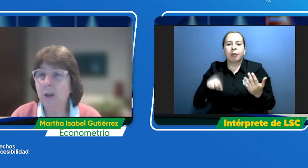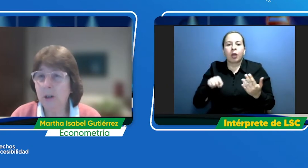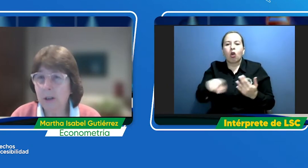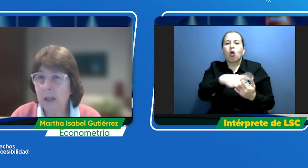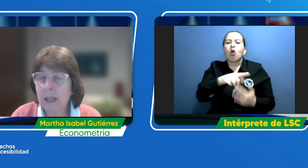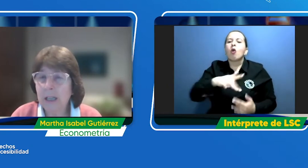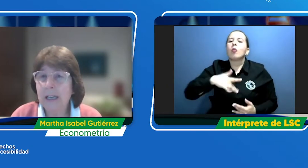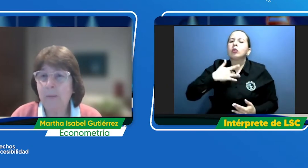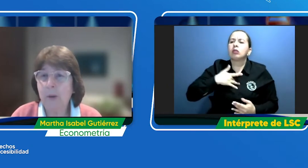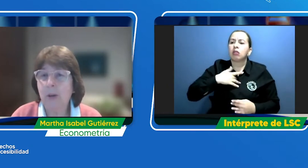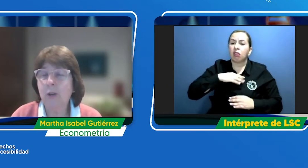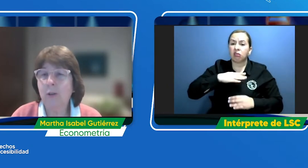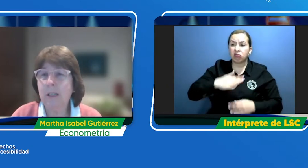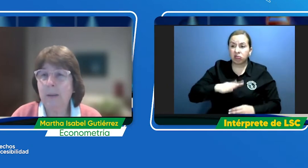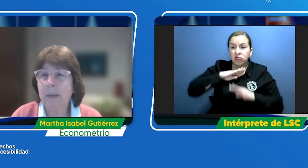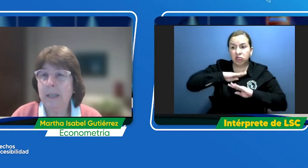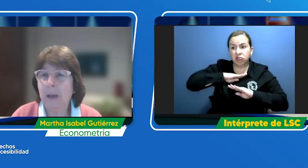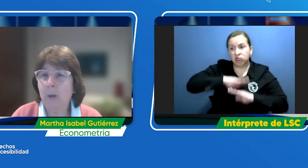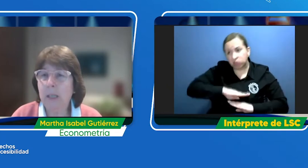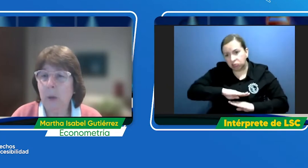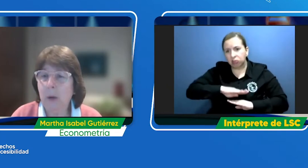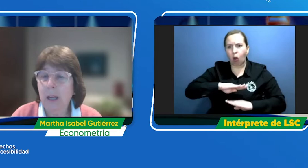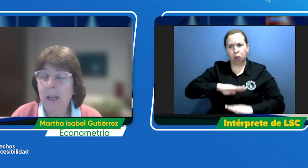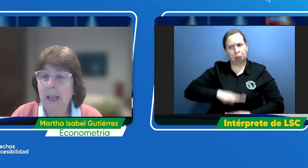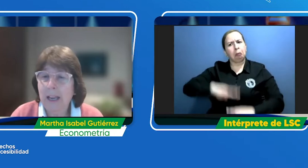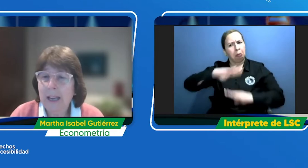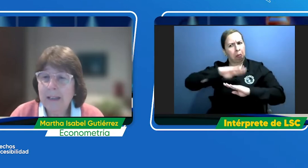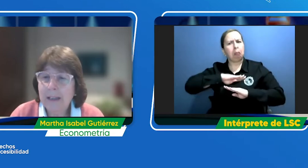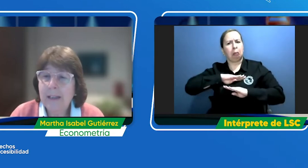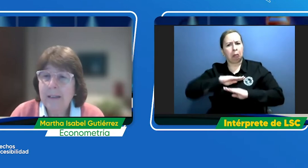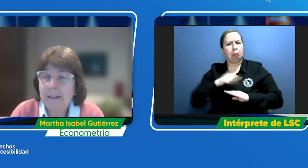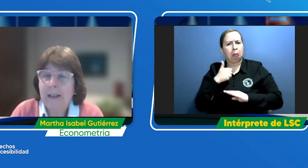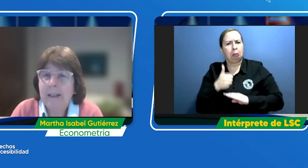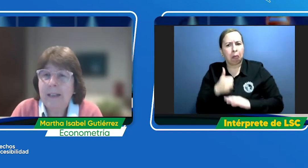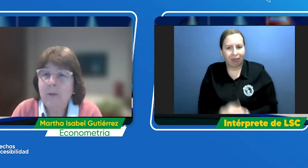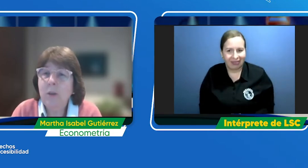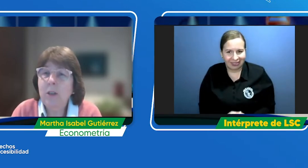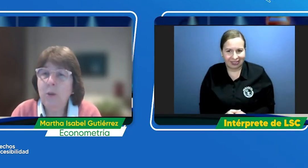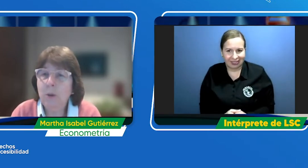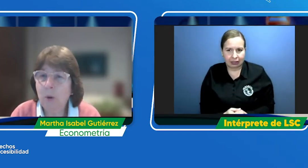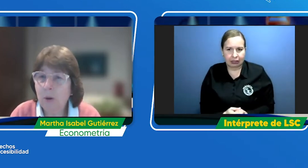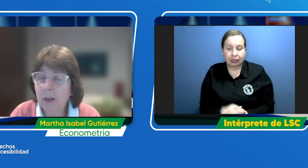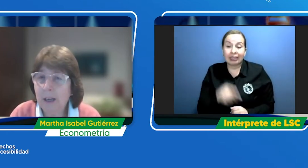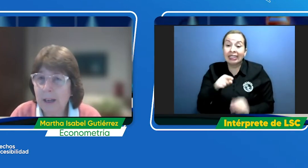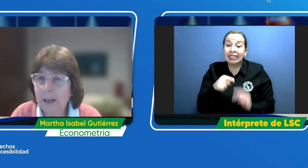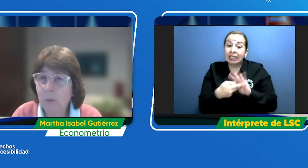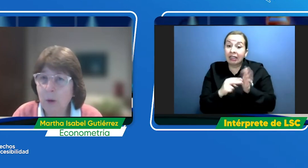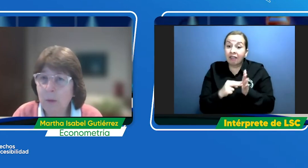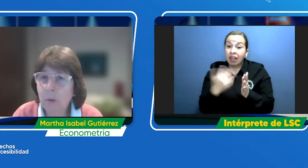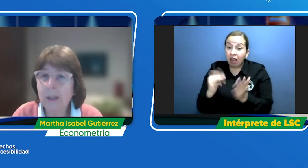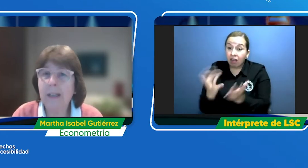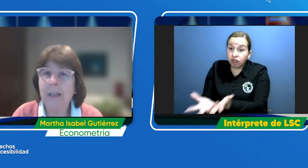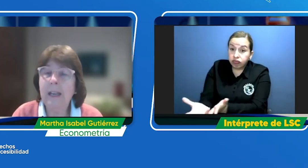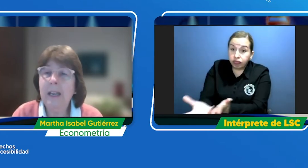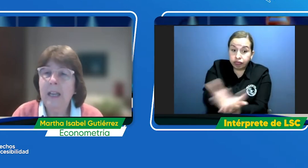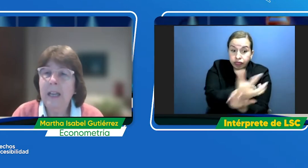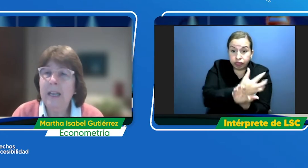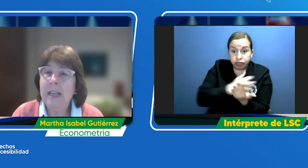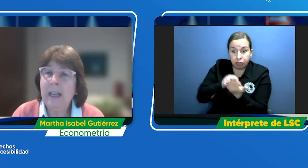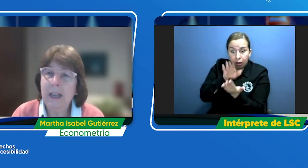de las personas con discapacidad auditiva. Esas este es un insumo que es muy importante y que